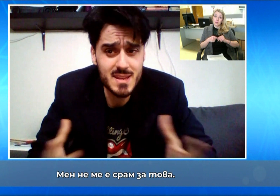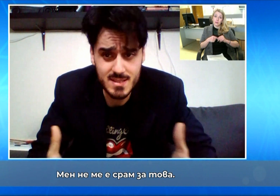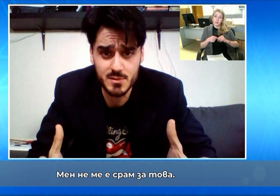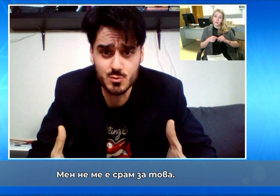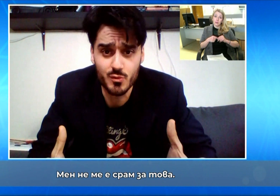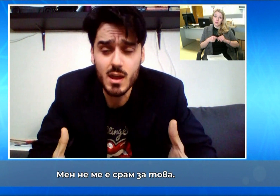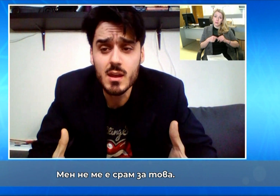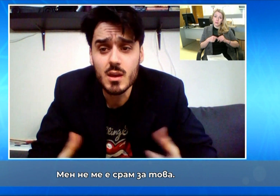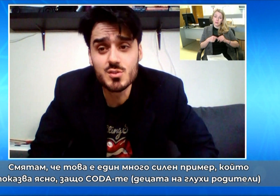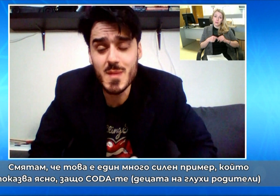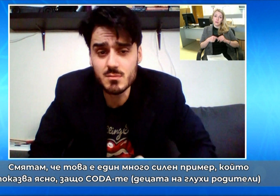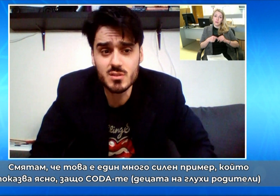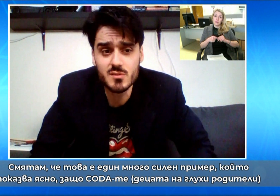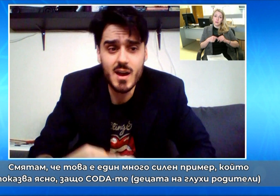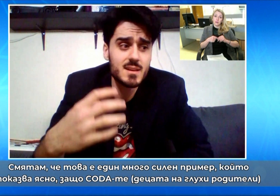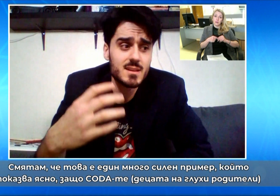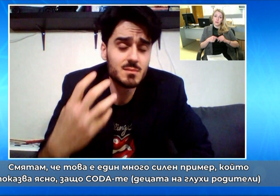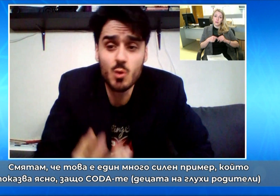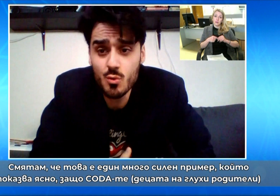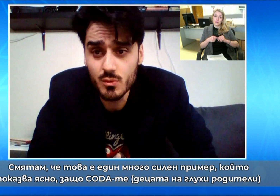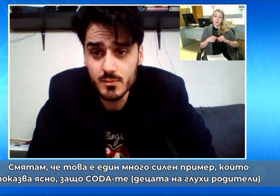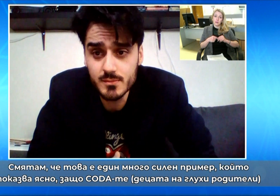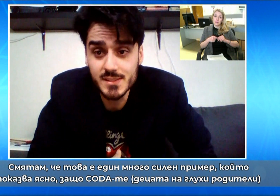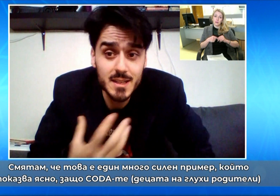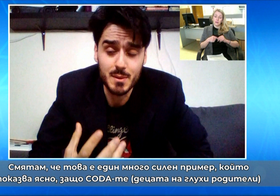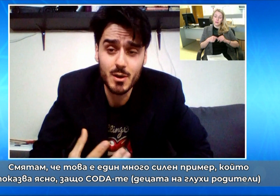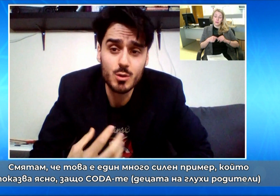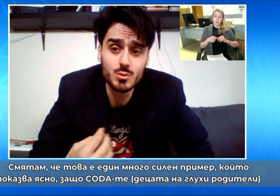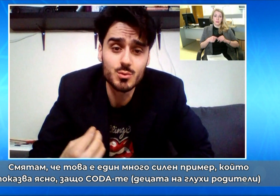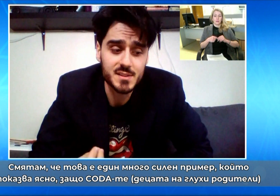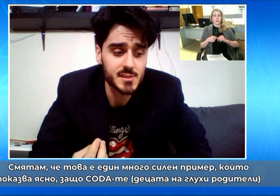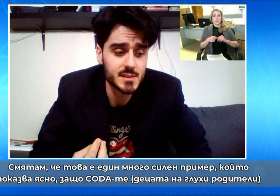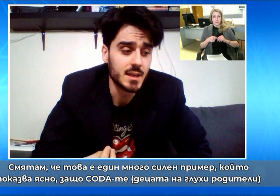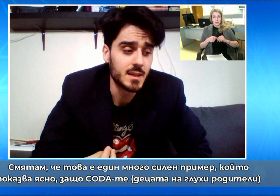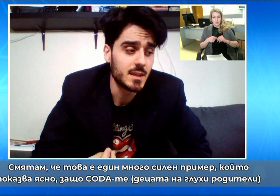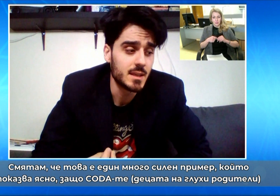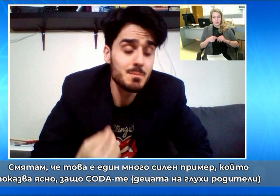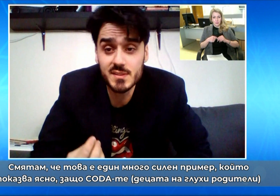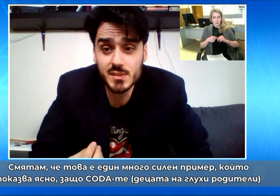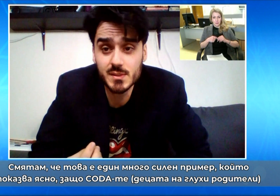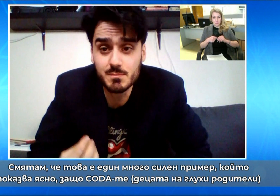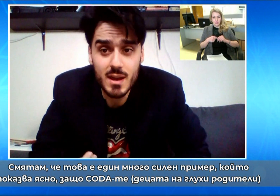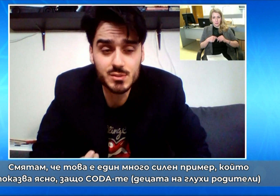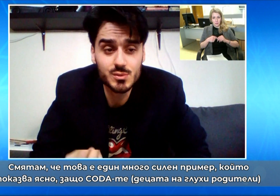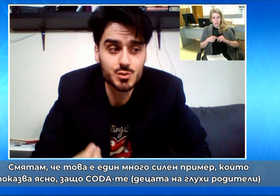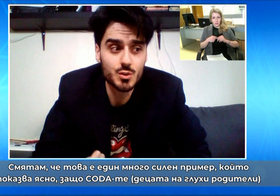срам за това, но смятам, че това е един много силен пример, който доказва и показва много ясно, защо